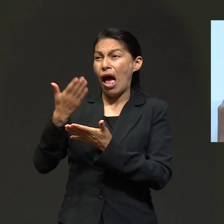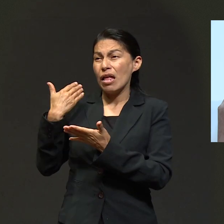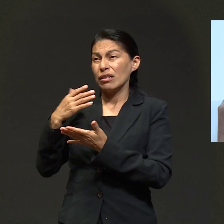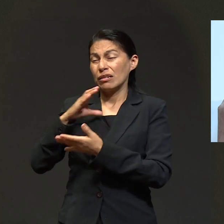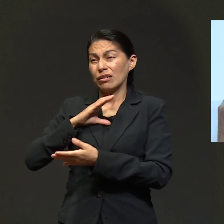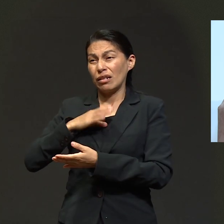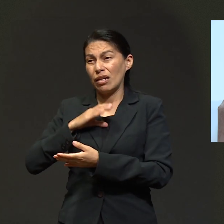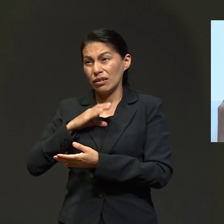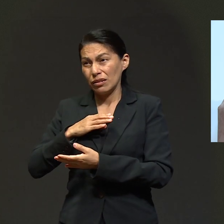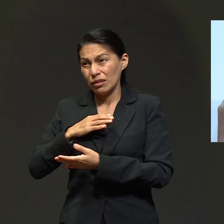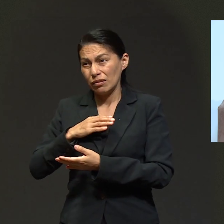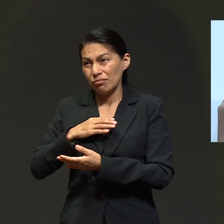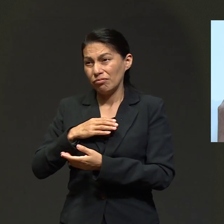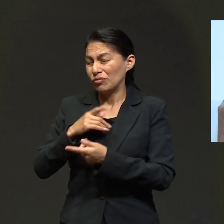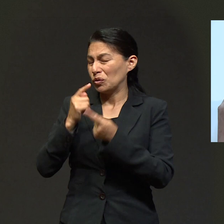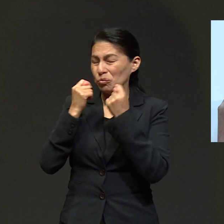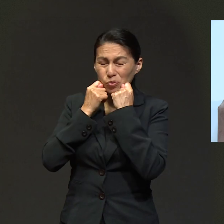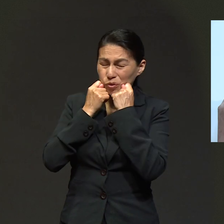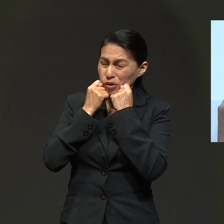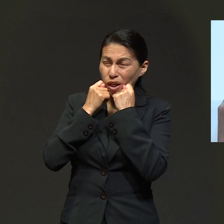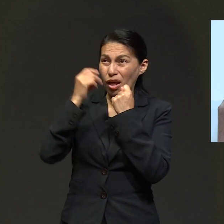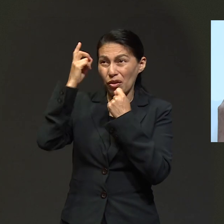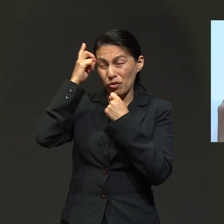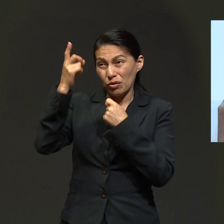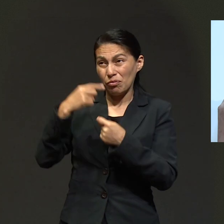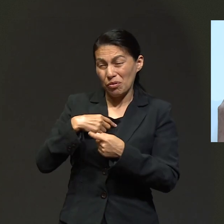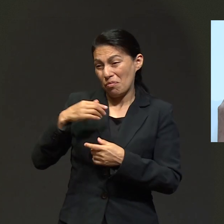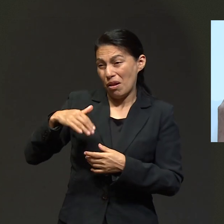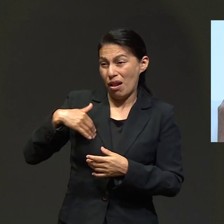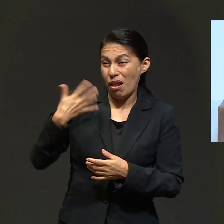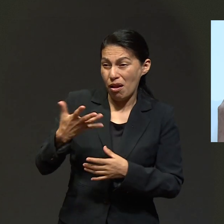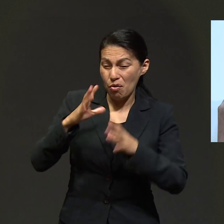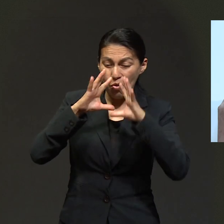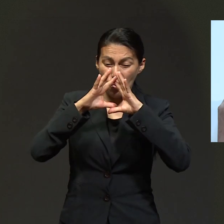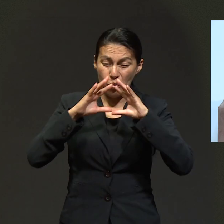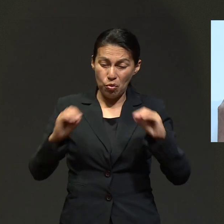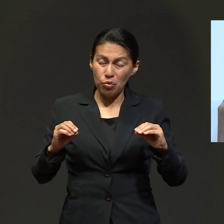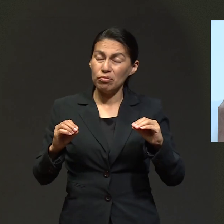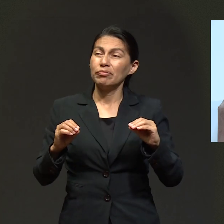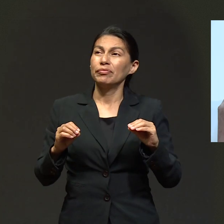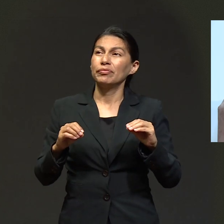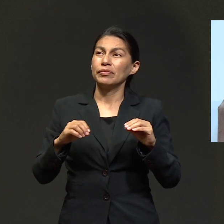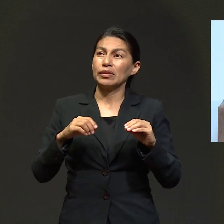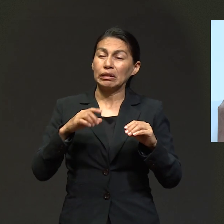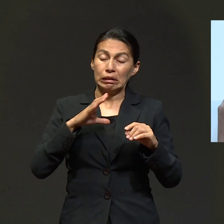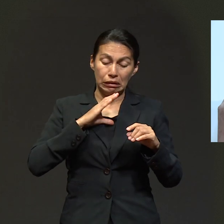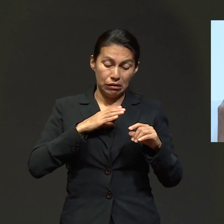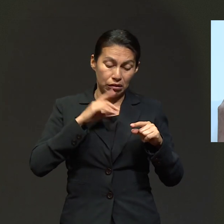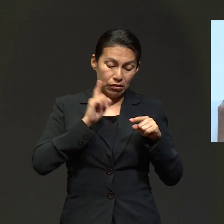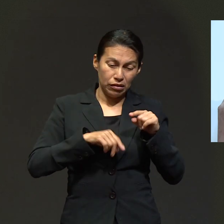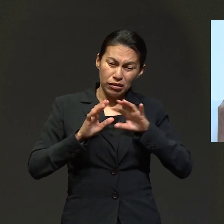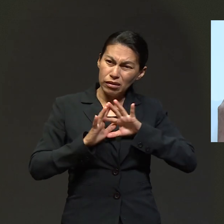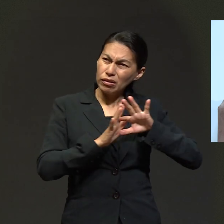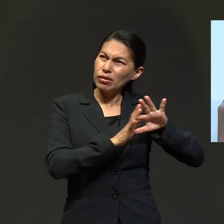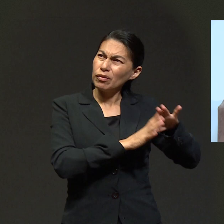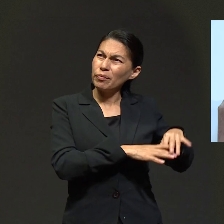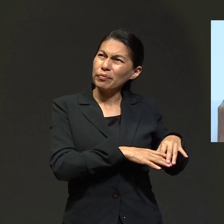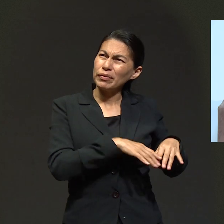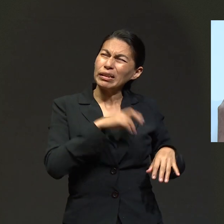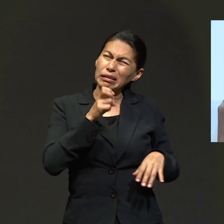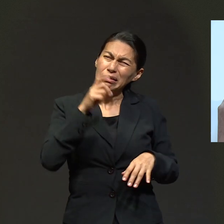luchar, aún sabiendo que yo ya había padecido en el 2016 de cáncer, yo sabía que Dios me había hecho el milagro. Yo sé que él me levantó,